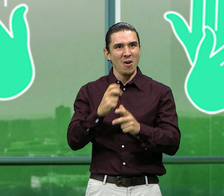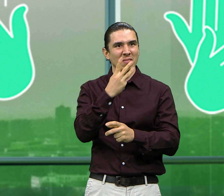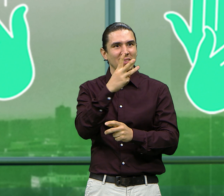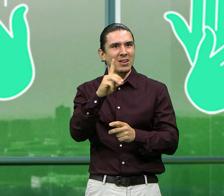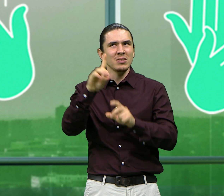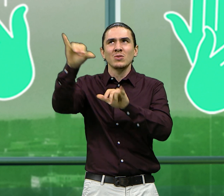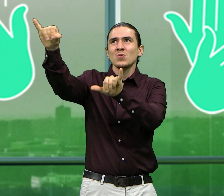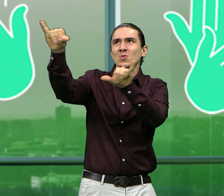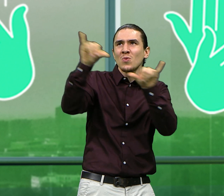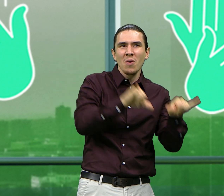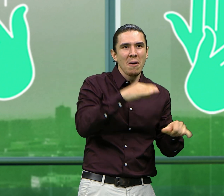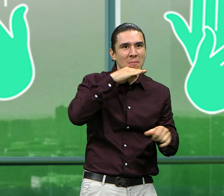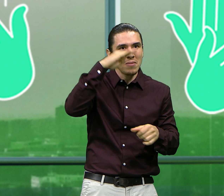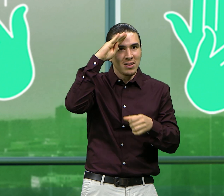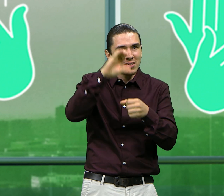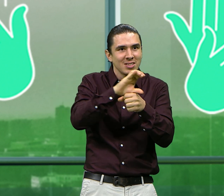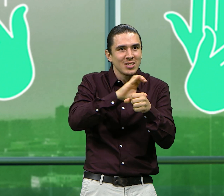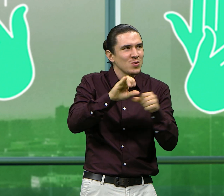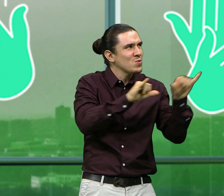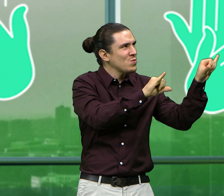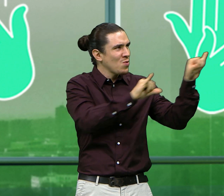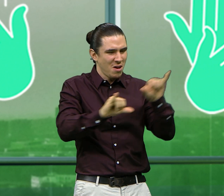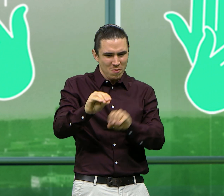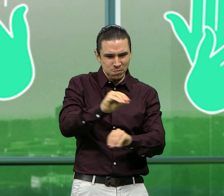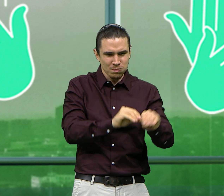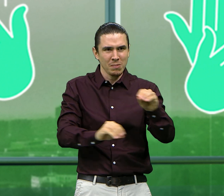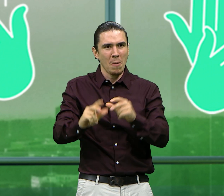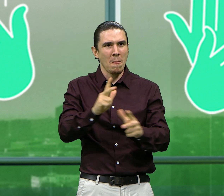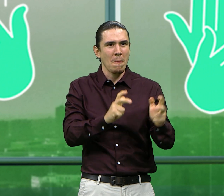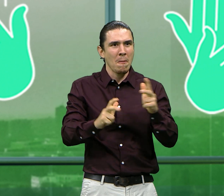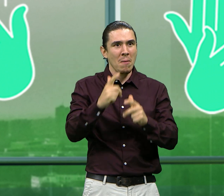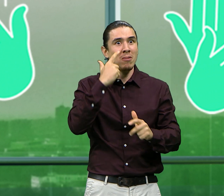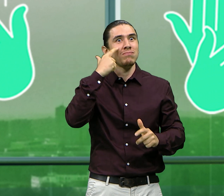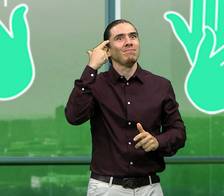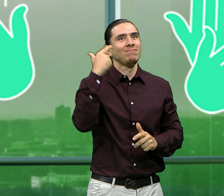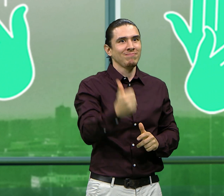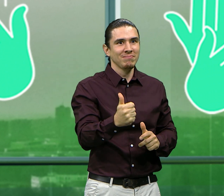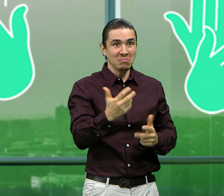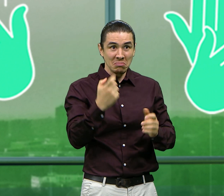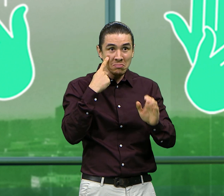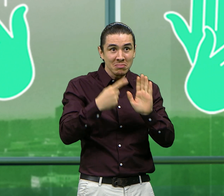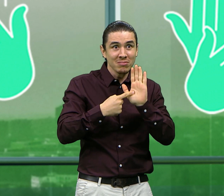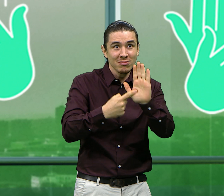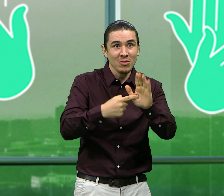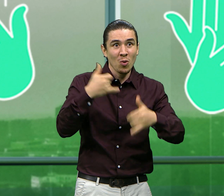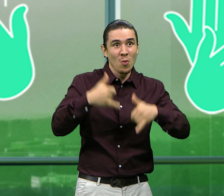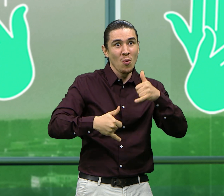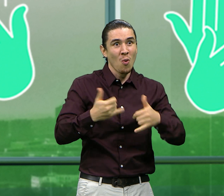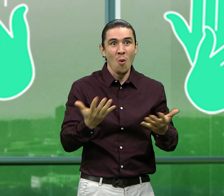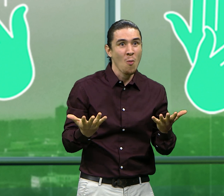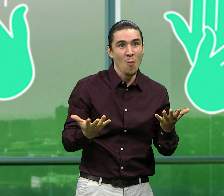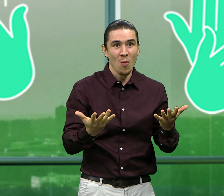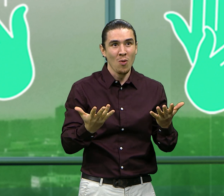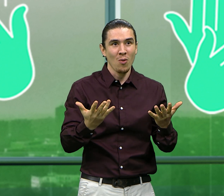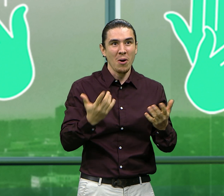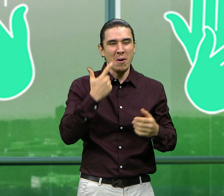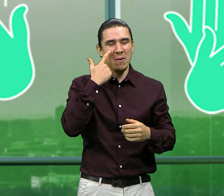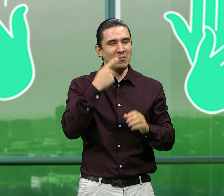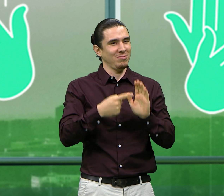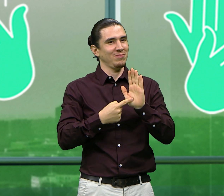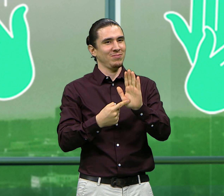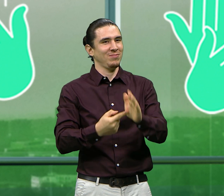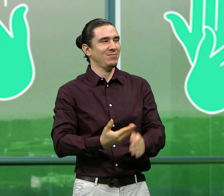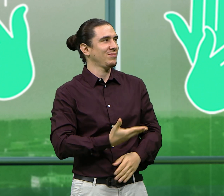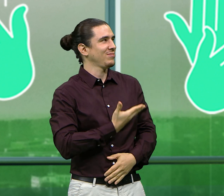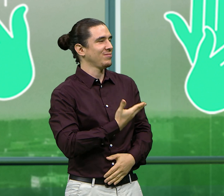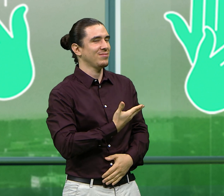jóvenes paisas se dio a la tarea de crear un videojuego con esta temática. Quiero mostrarles esta nota que realizaron nuestros